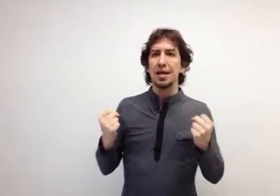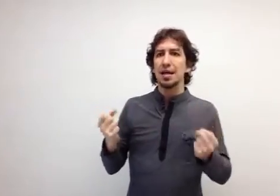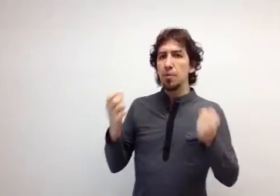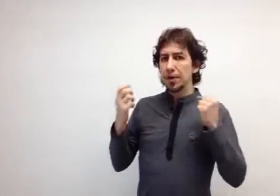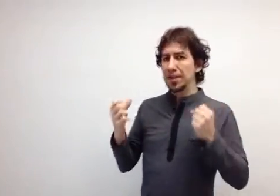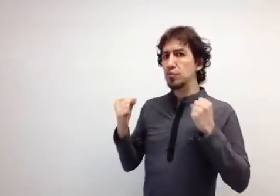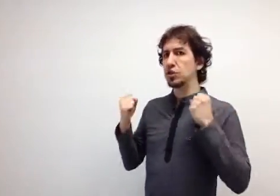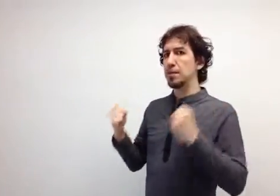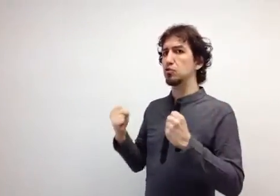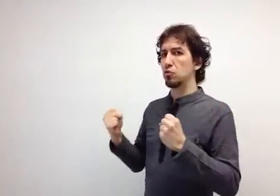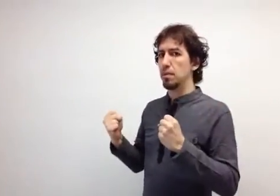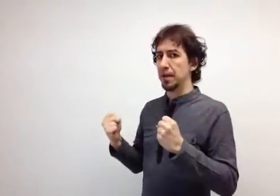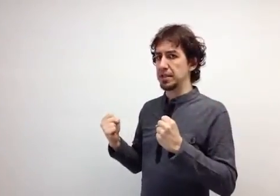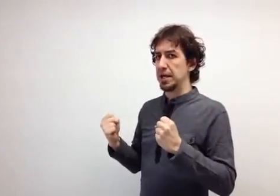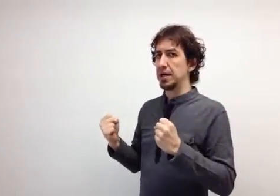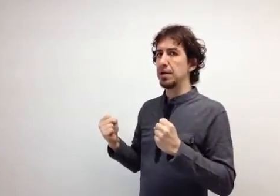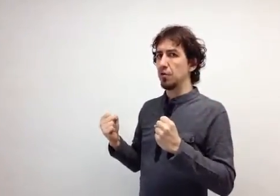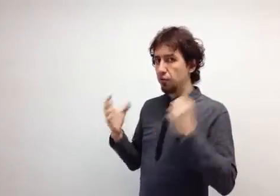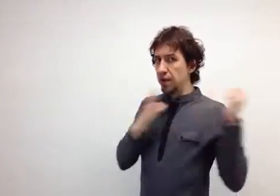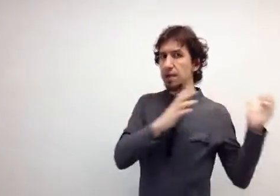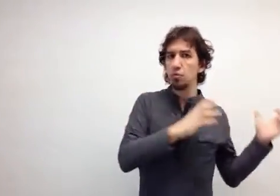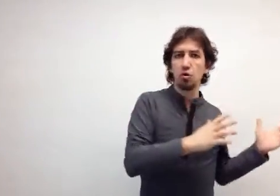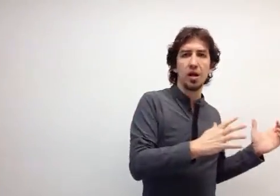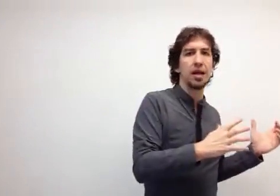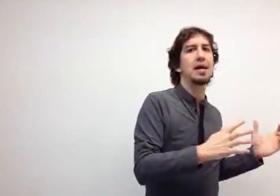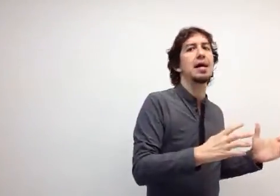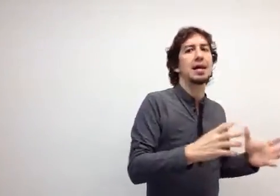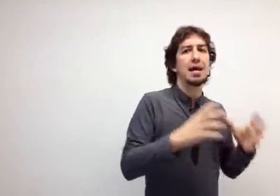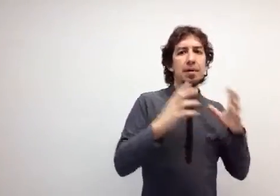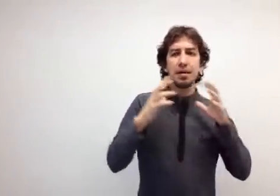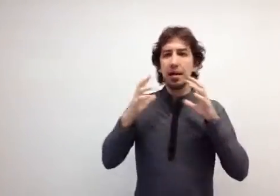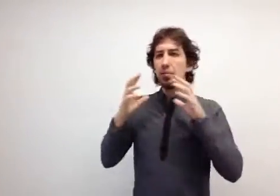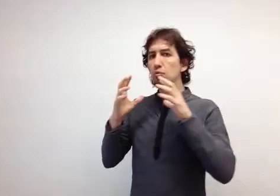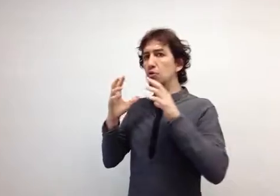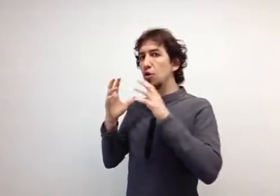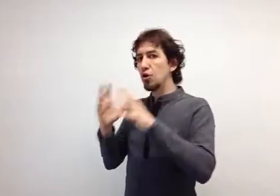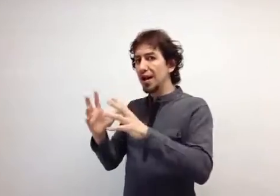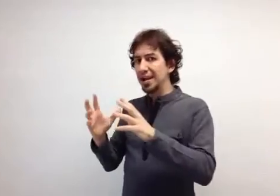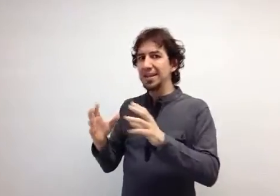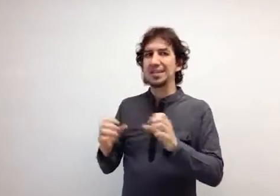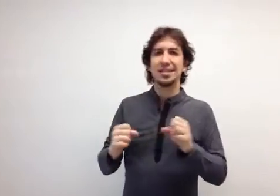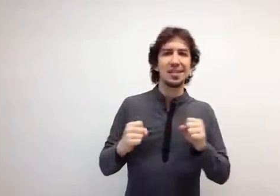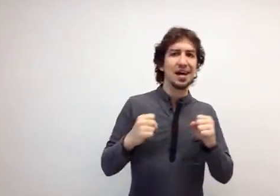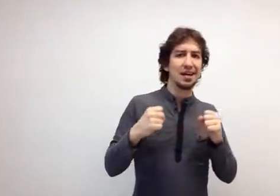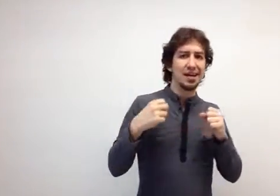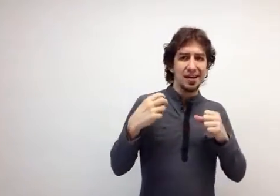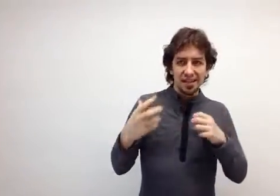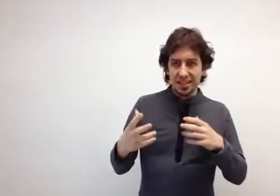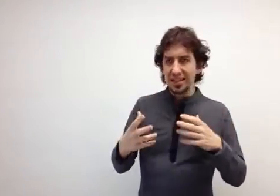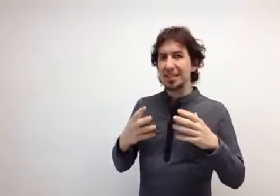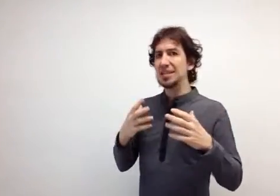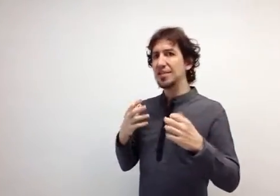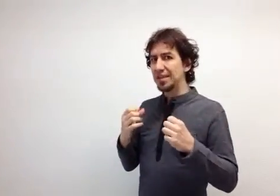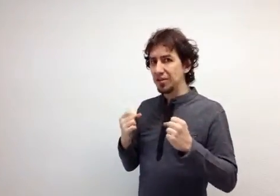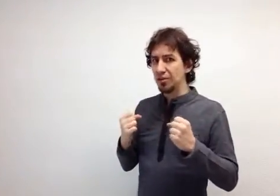¿Qué objetivos tenemos como empresa fuera del mundo online? ¿Realmente en el mundo online se están satisfaciendo?